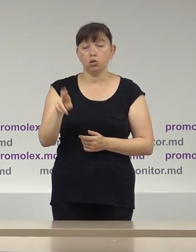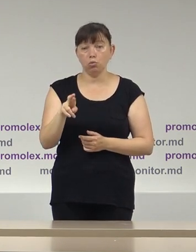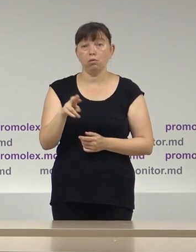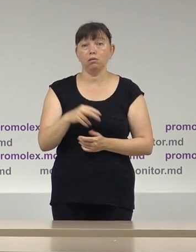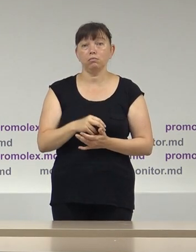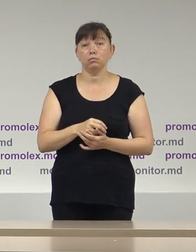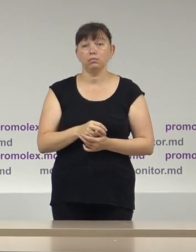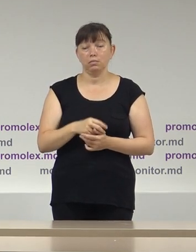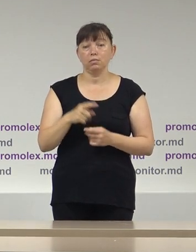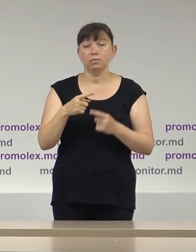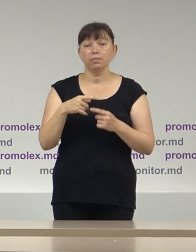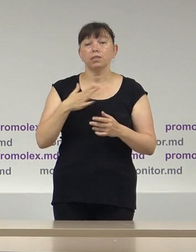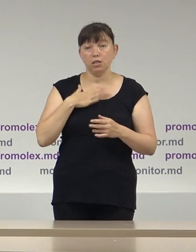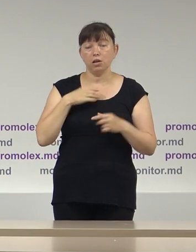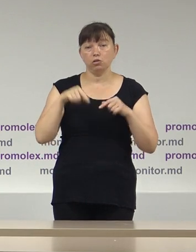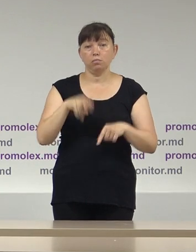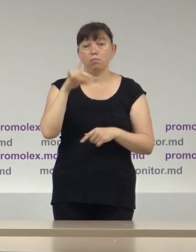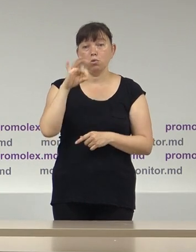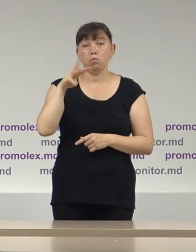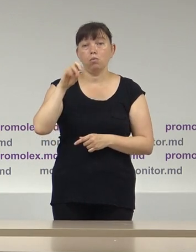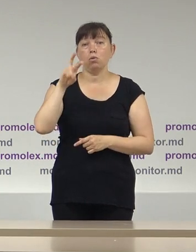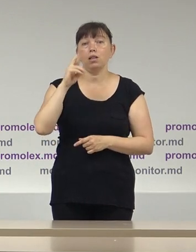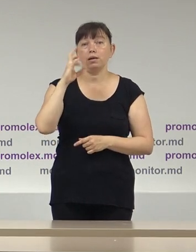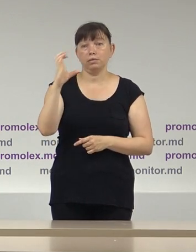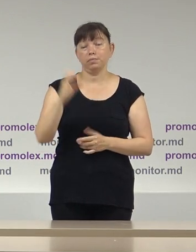la sediul de campanie al comisiunii Promolex.